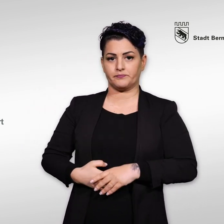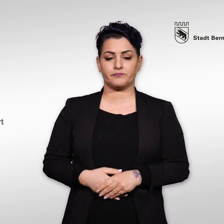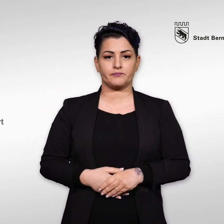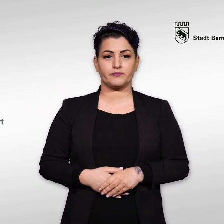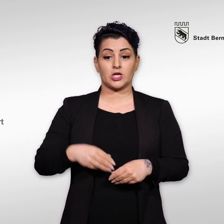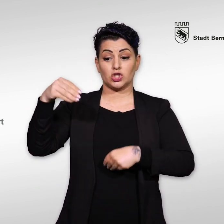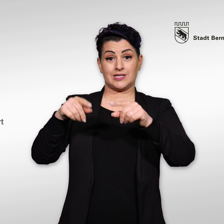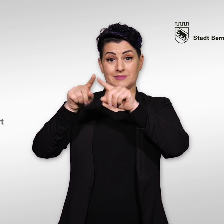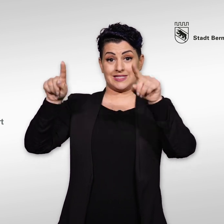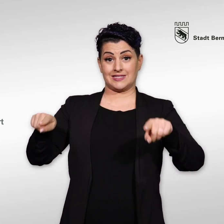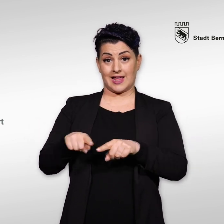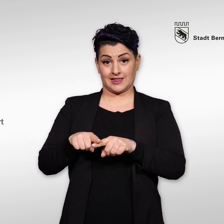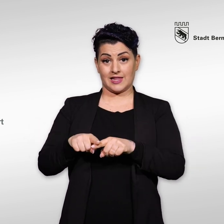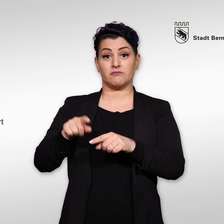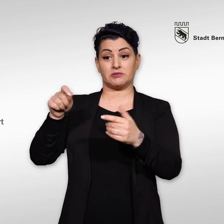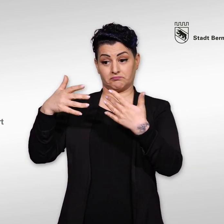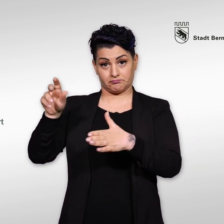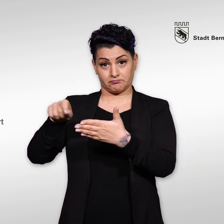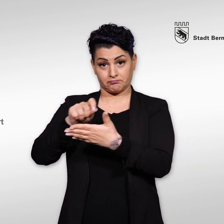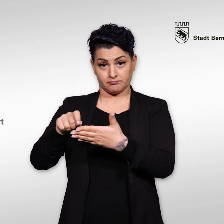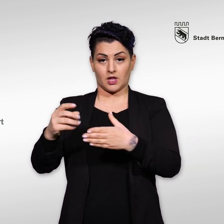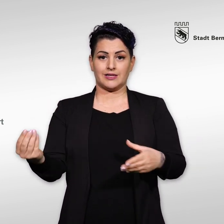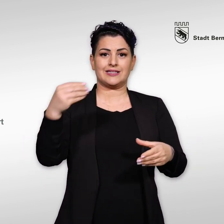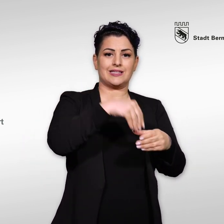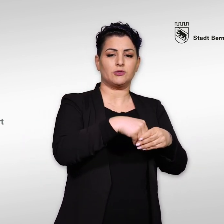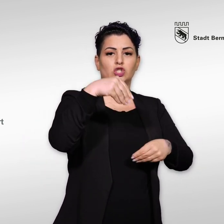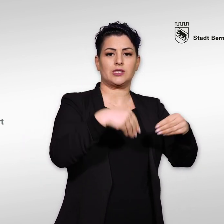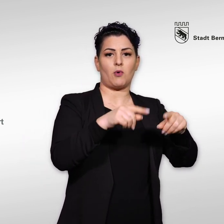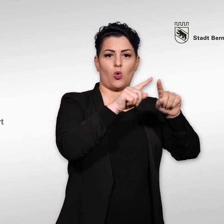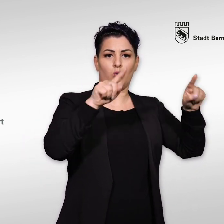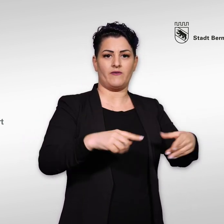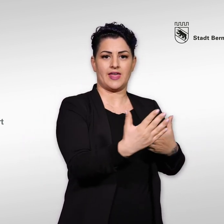Legen Sie den Stimmzettel ins Stimmkuvert. Das ist das kleinere Kuvert mit den Löchern.